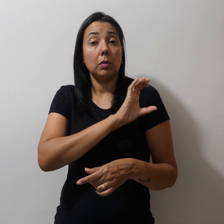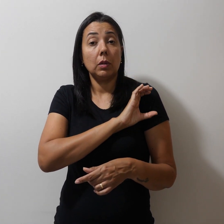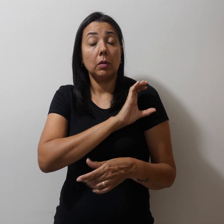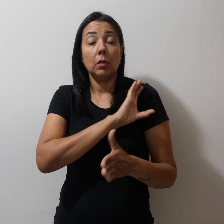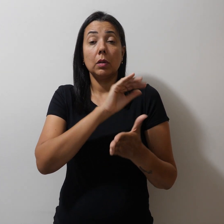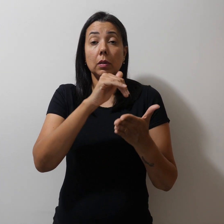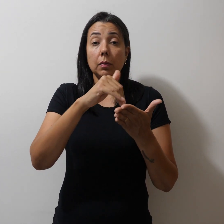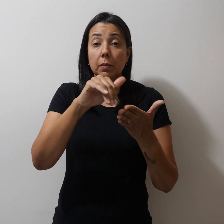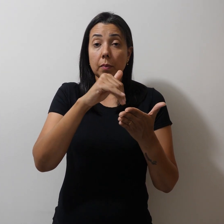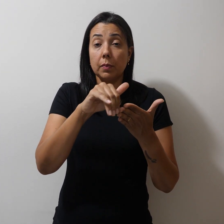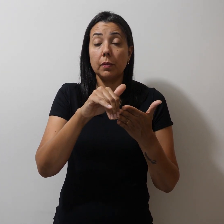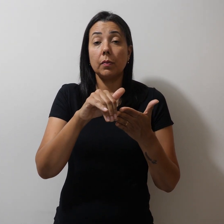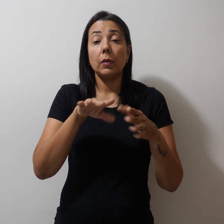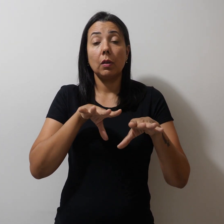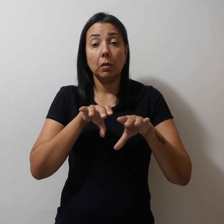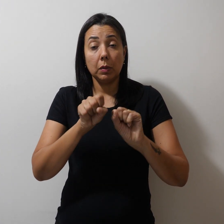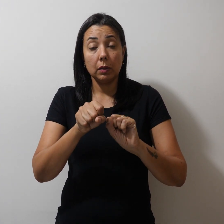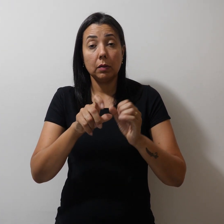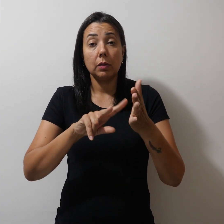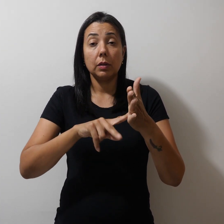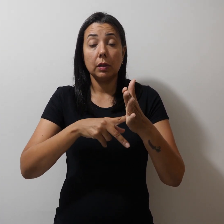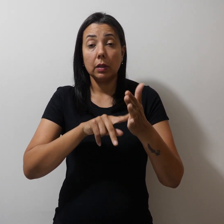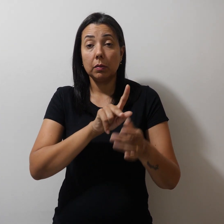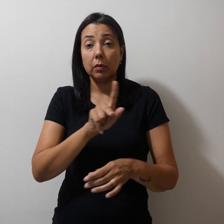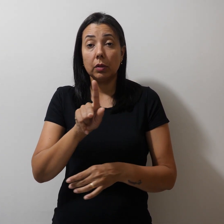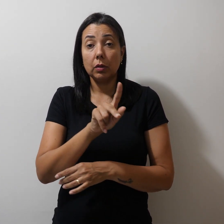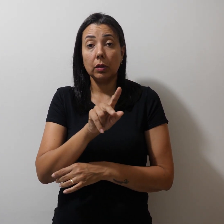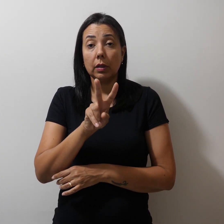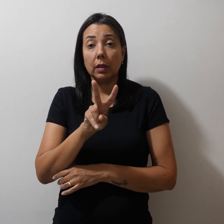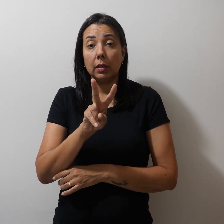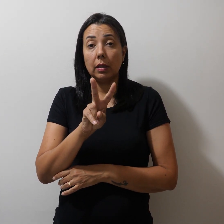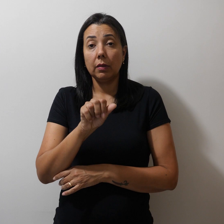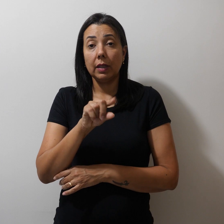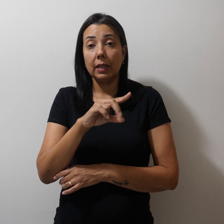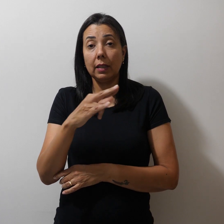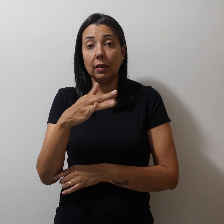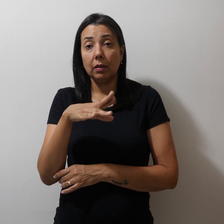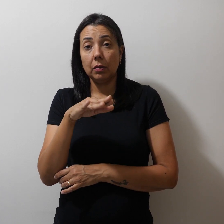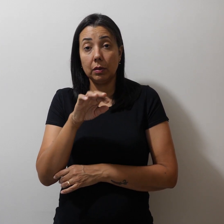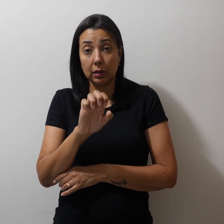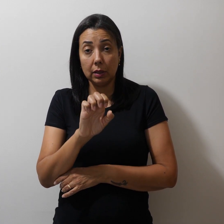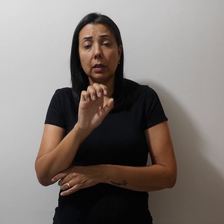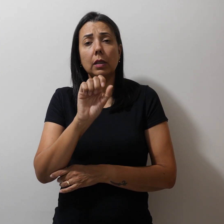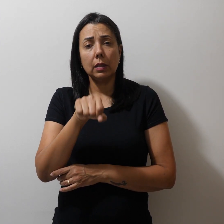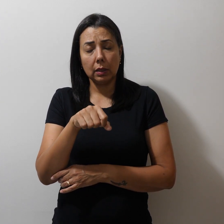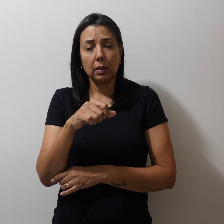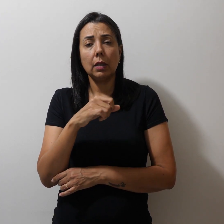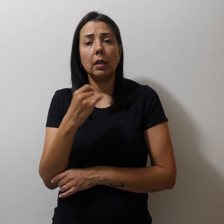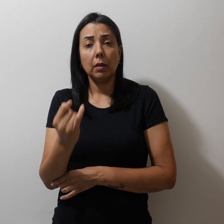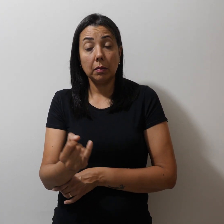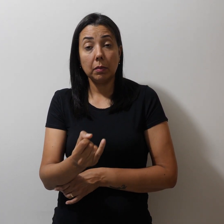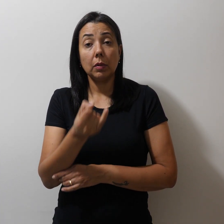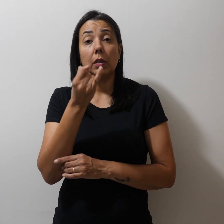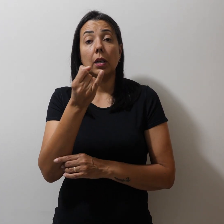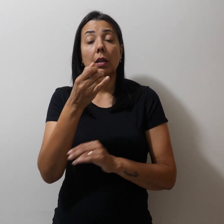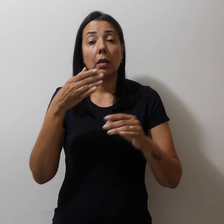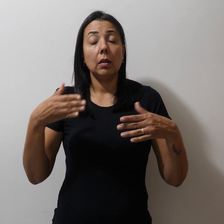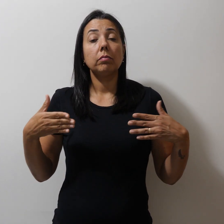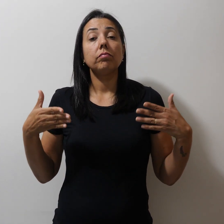Secretaria de Formação do Simpro, Vanilse Diniz. É muito importante a participação de